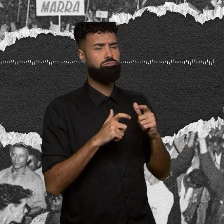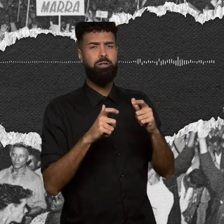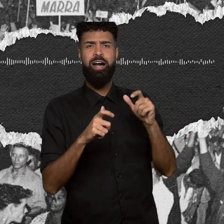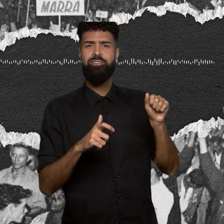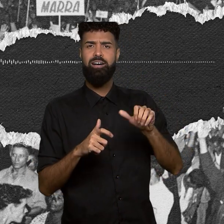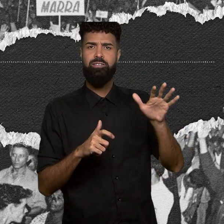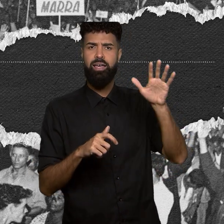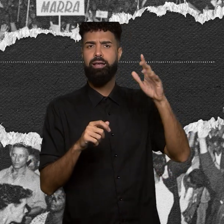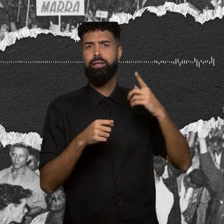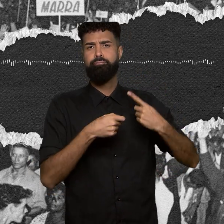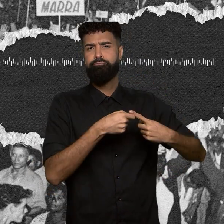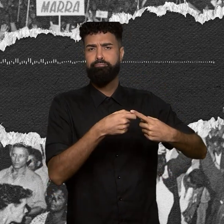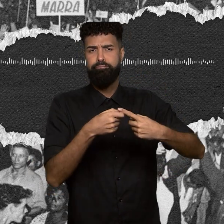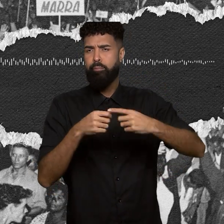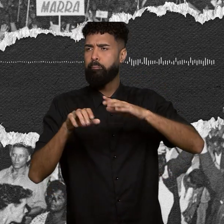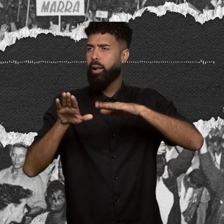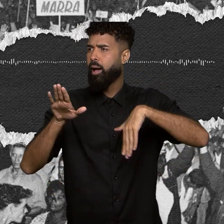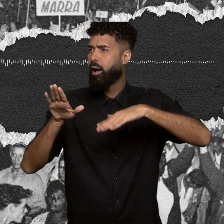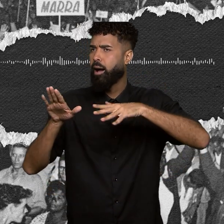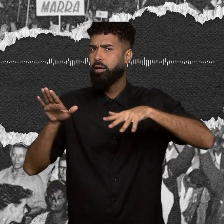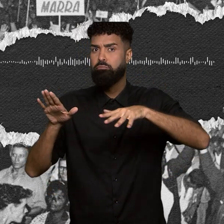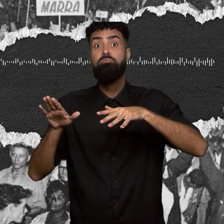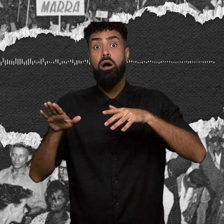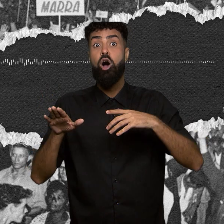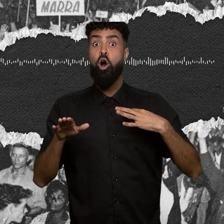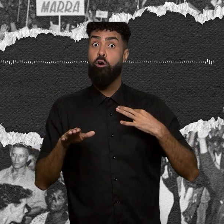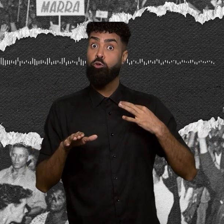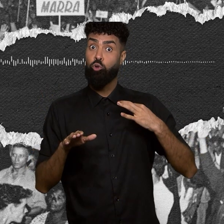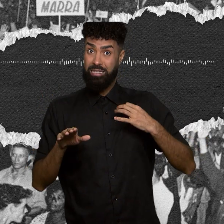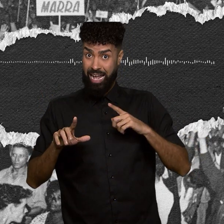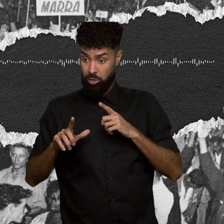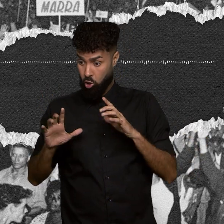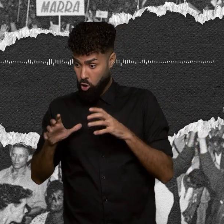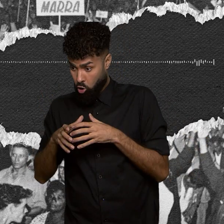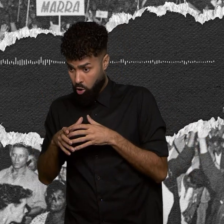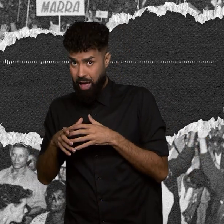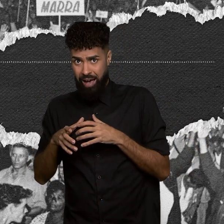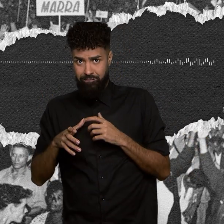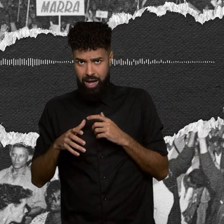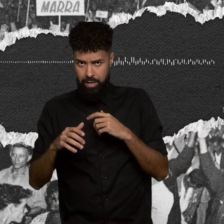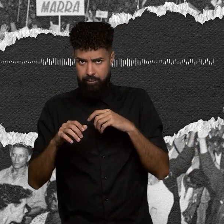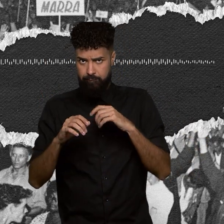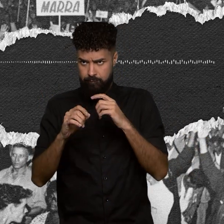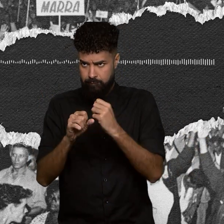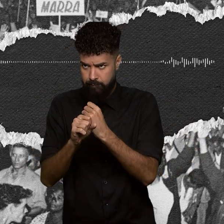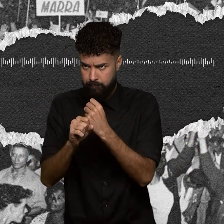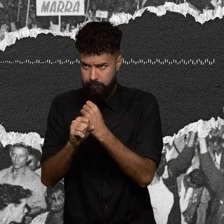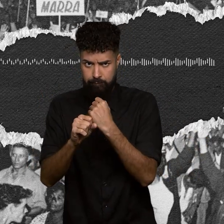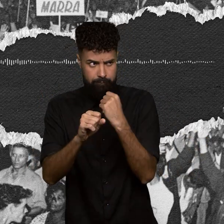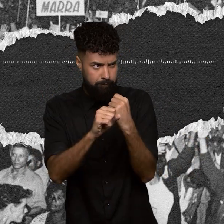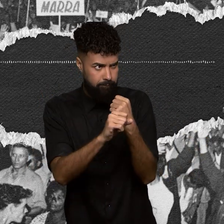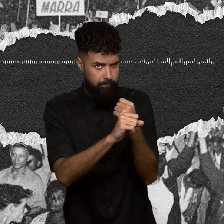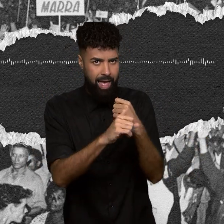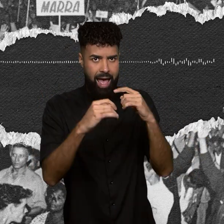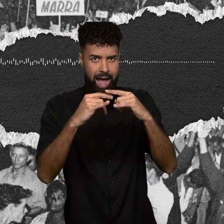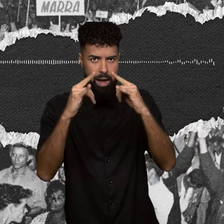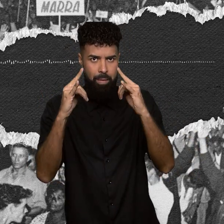cada canto de praia, os voluntários dessa cruzada vão hoje plantando acampamentos escola. Os acampamentos escola não eram construções